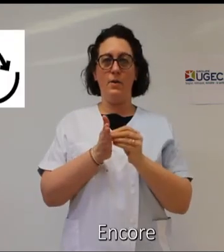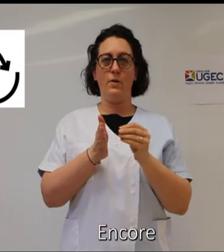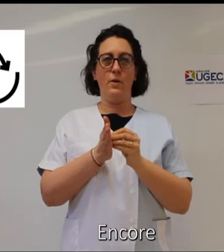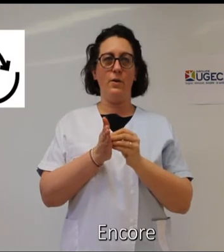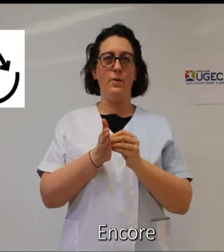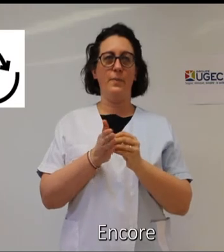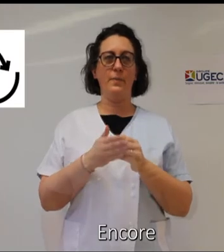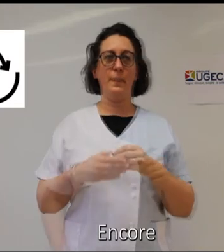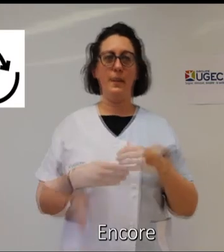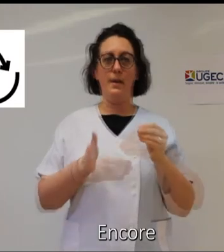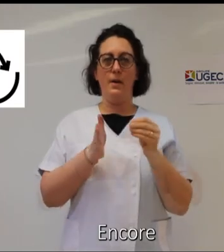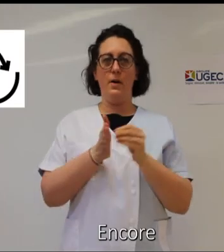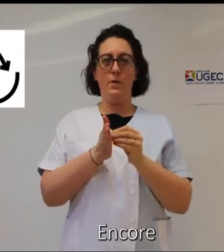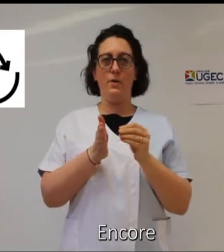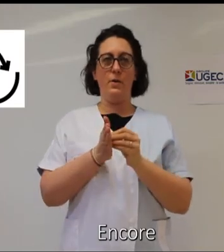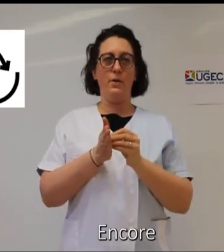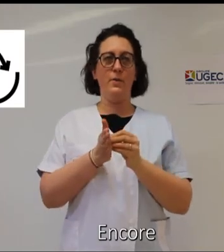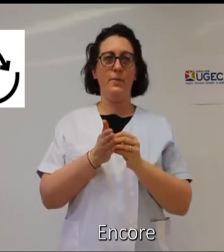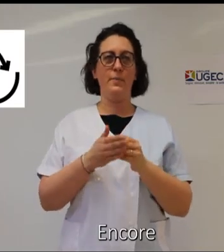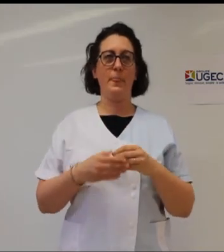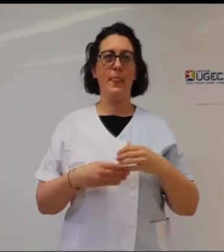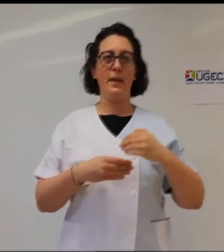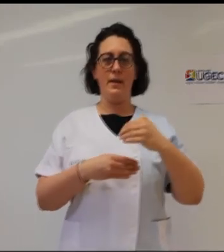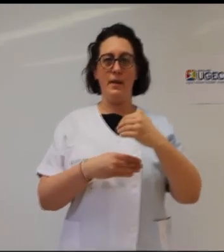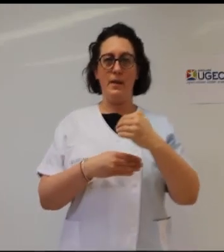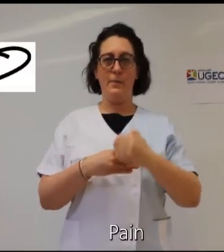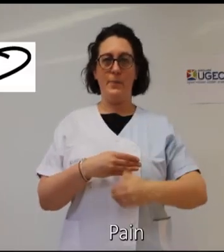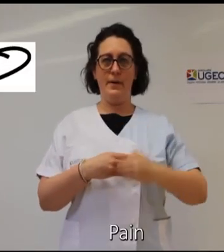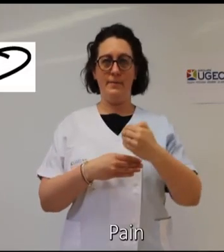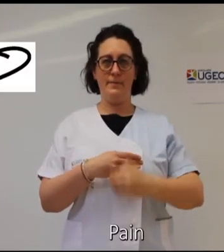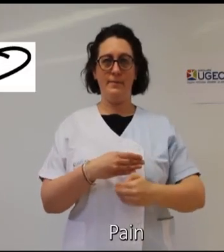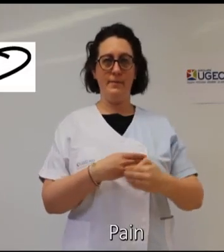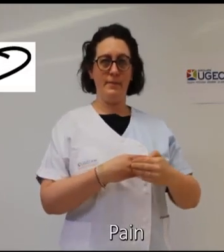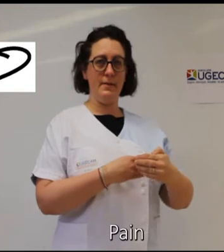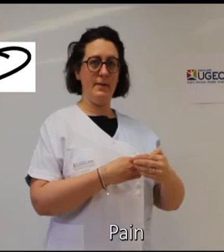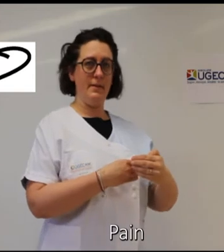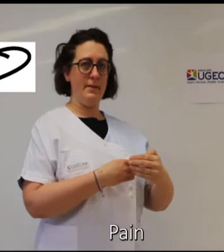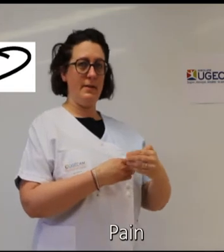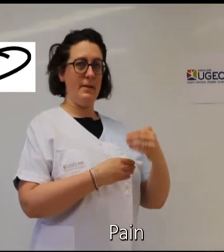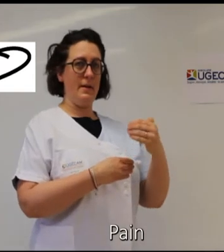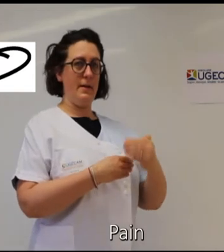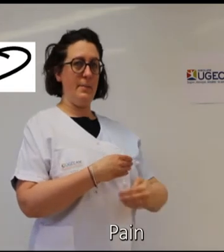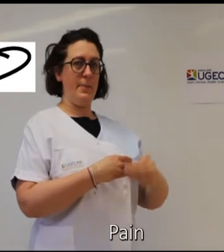encore, encore, pain, pain,